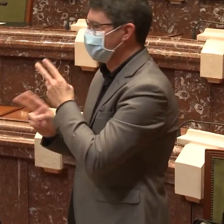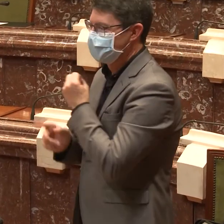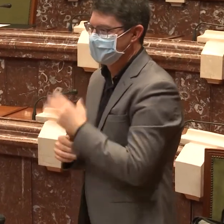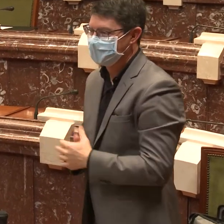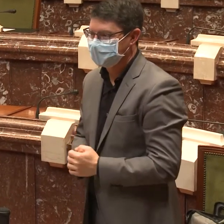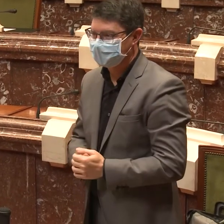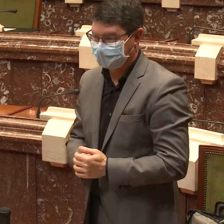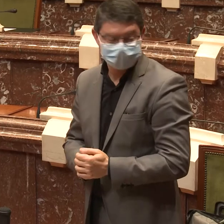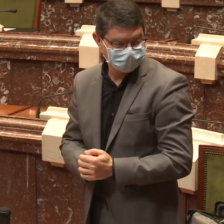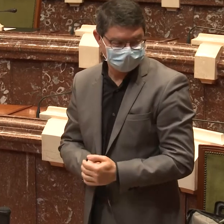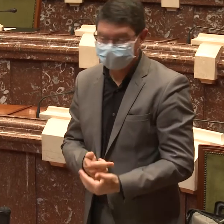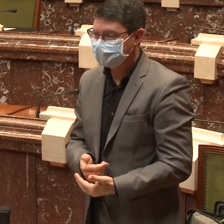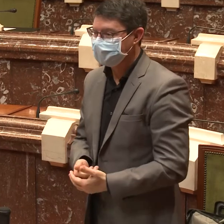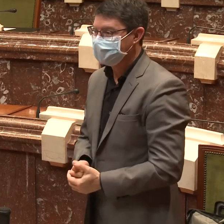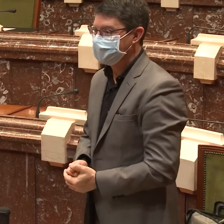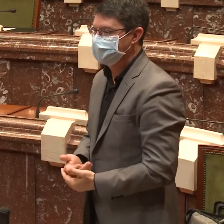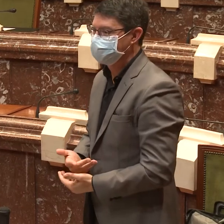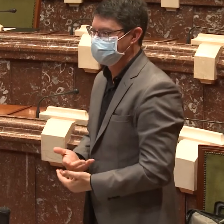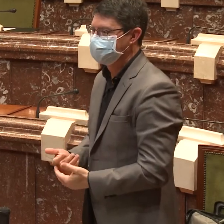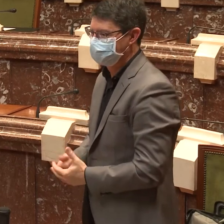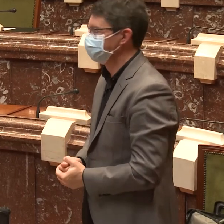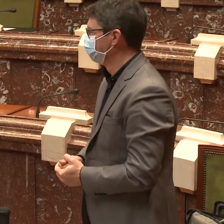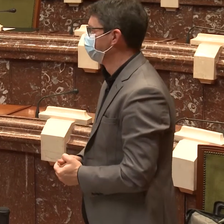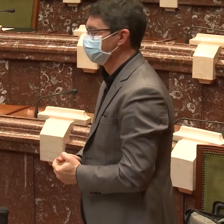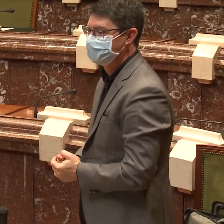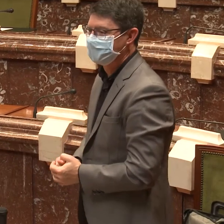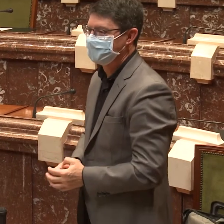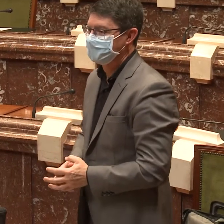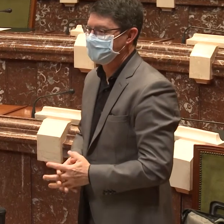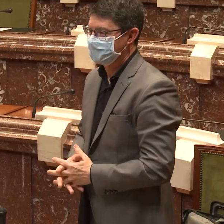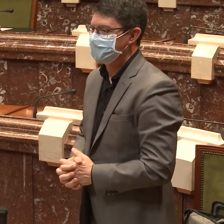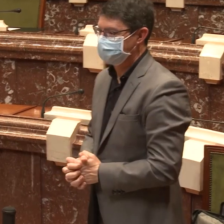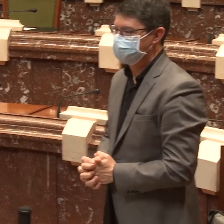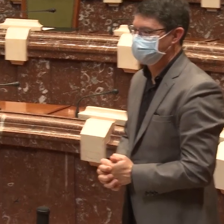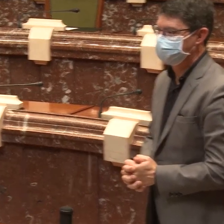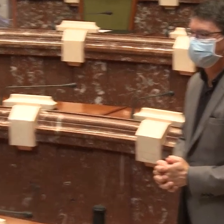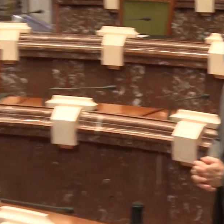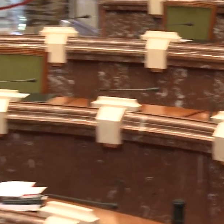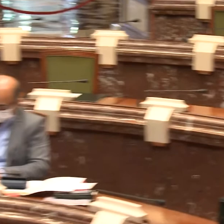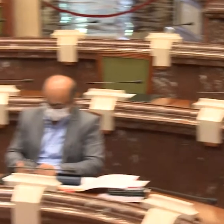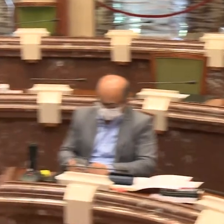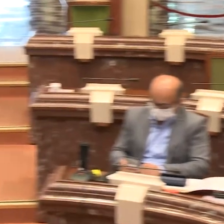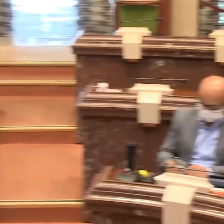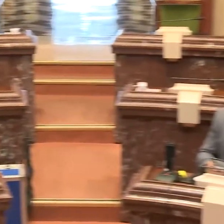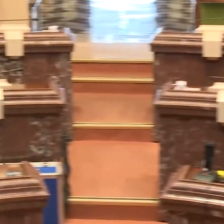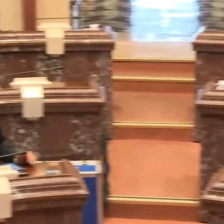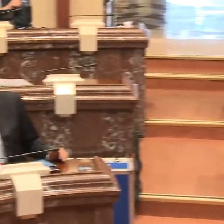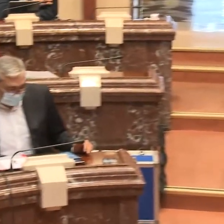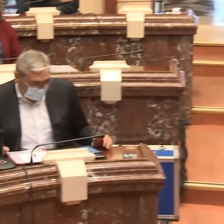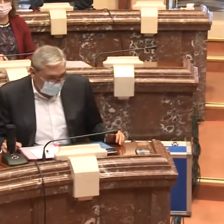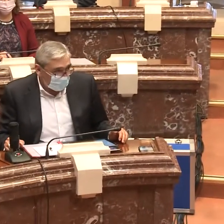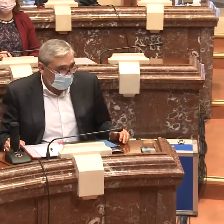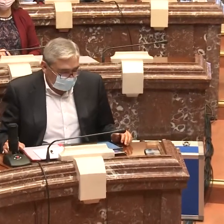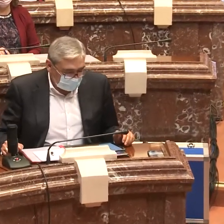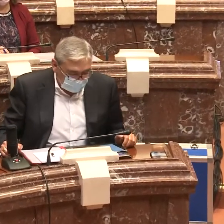Muchísimas gracias, señor Esteban. Por el Grupo Parlamentario Ciudadanos tiene la palabra el señor Álvarez. Muchísimas gracias,